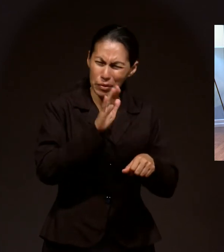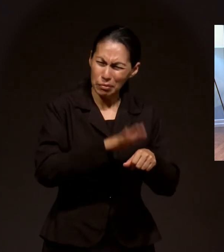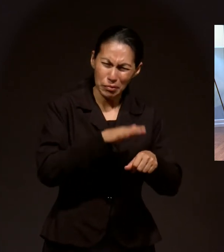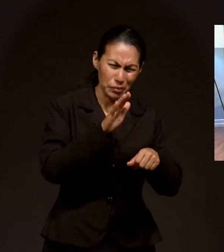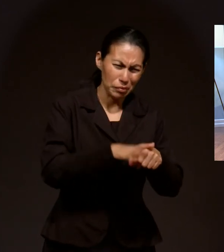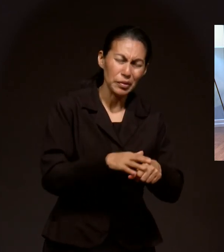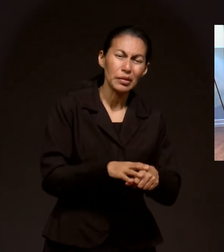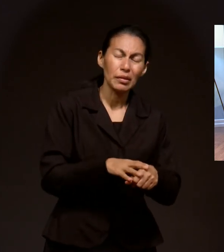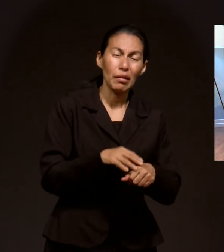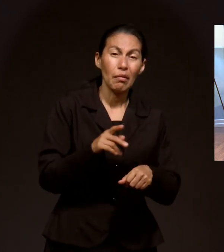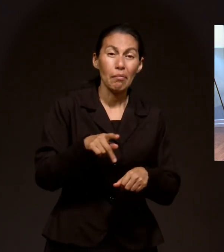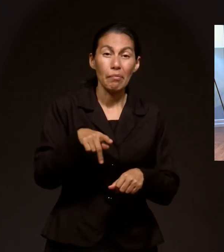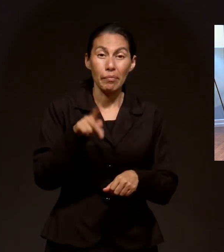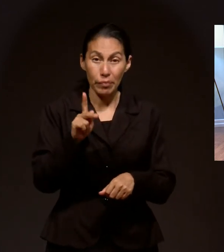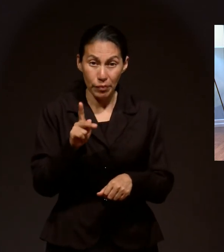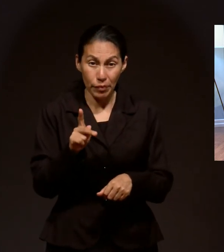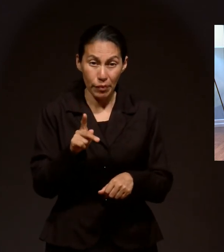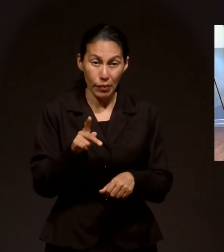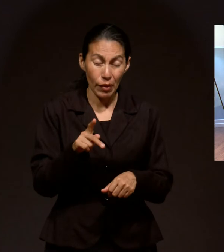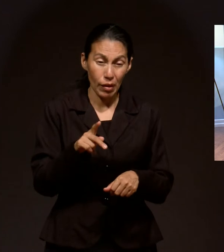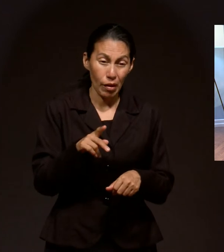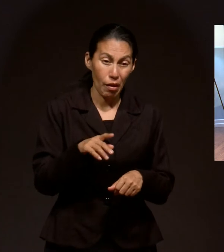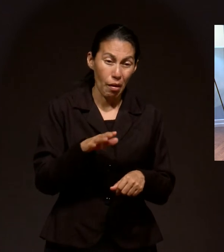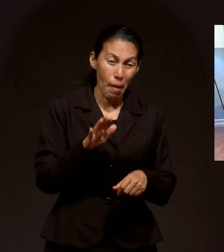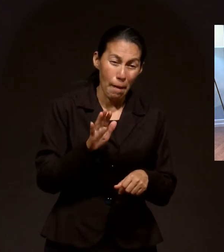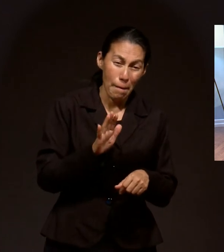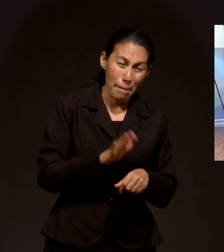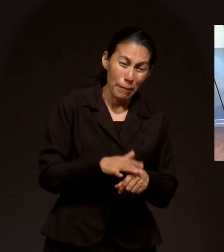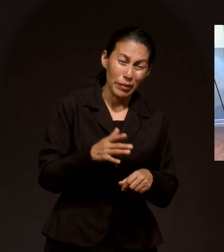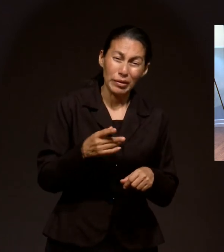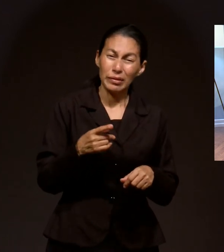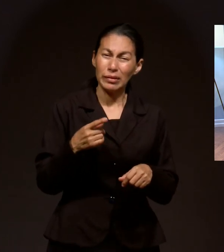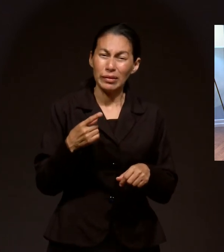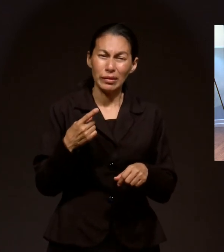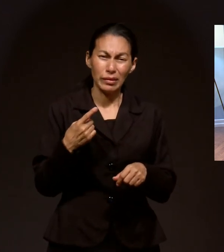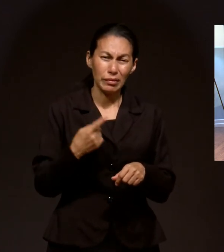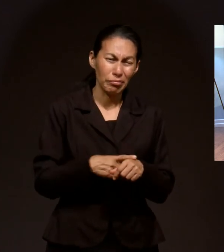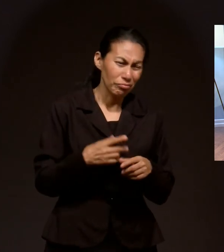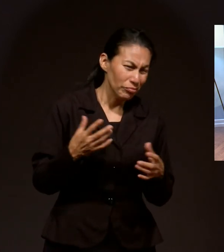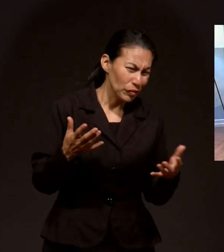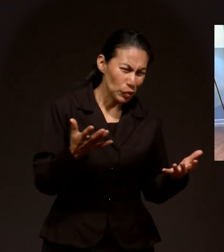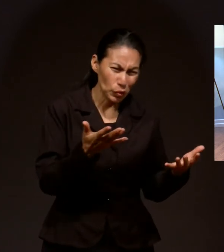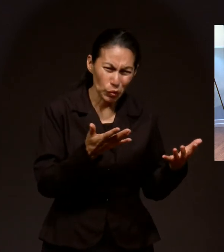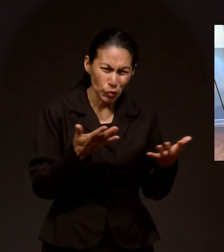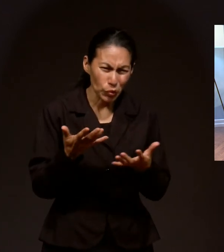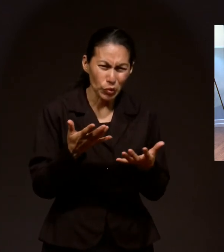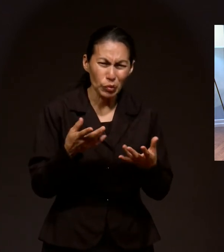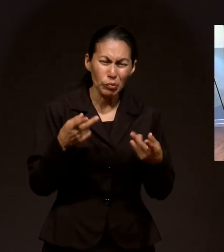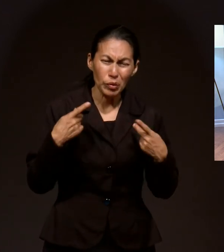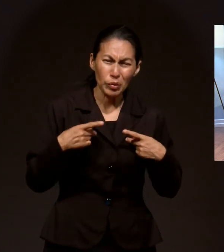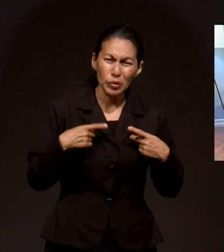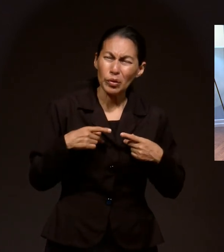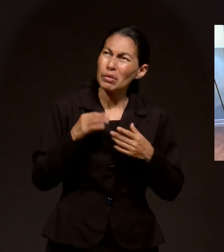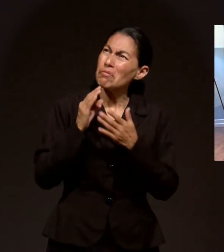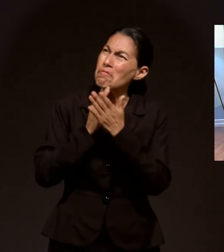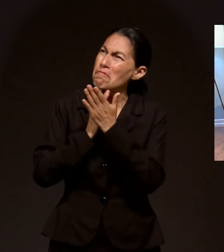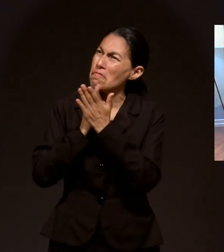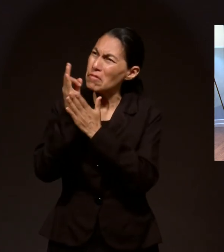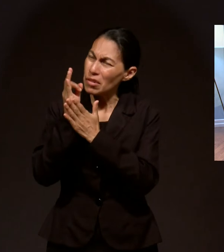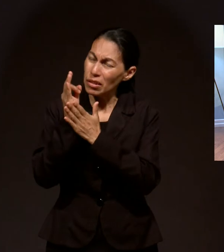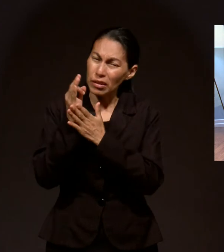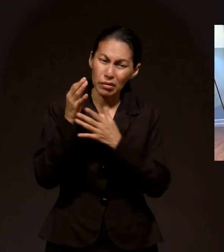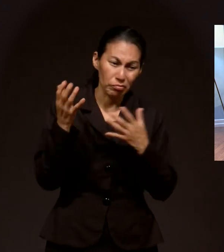perversidad, pero también va a haber más santidad. Va a haber un contraste entre uno y otro. Y nos